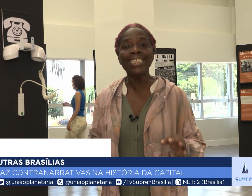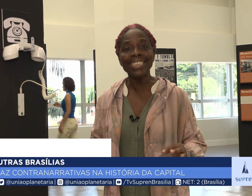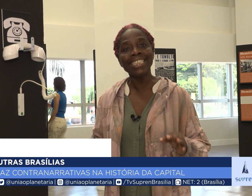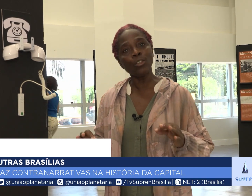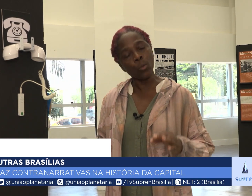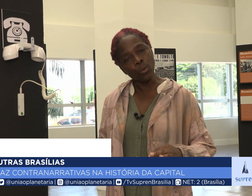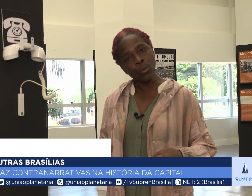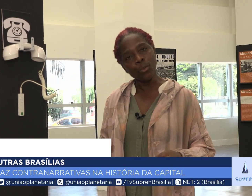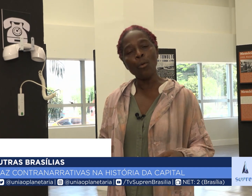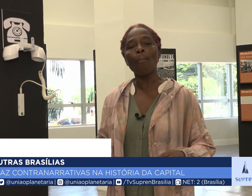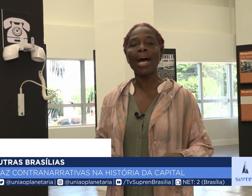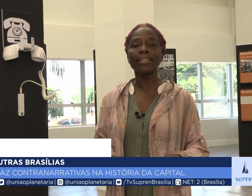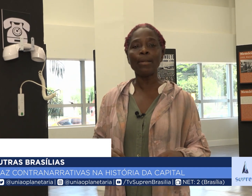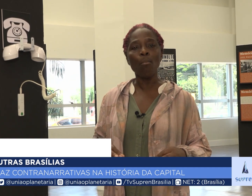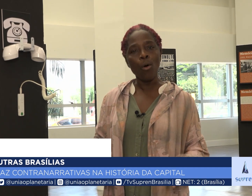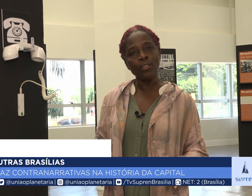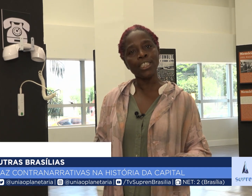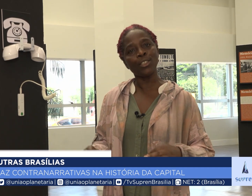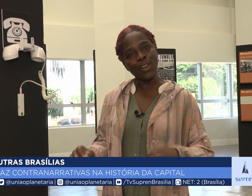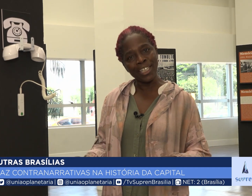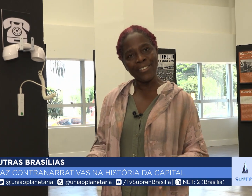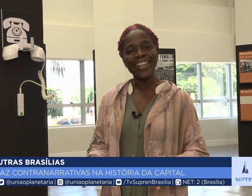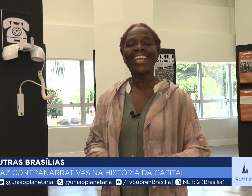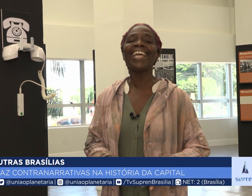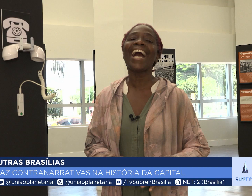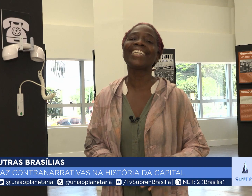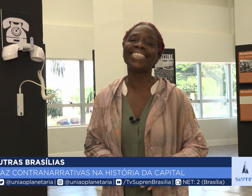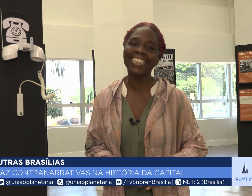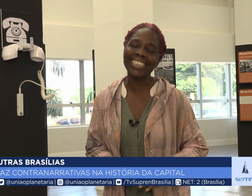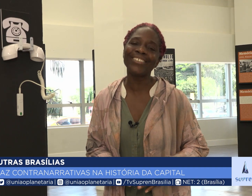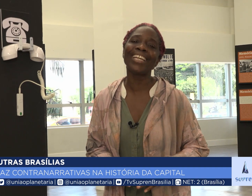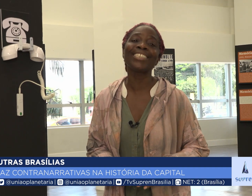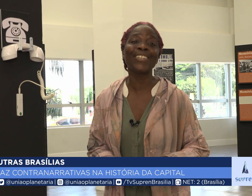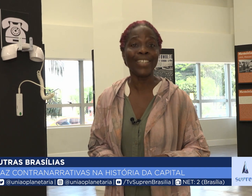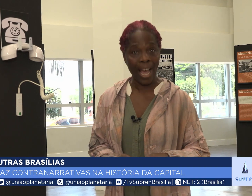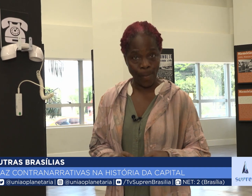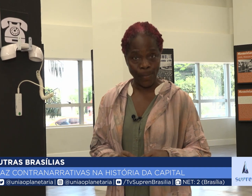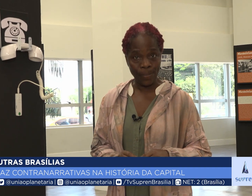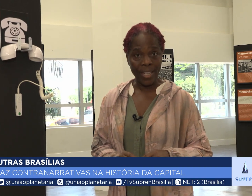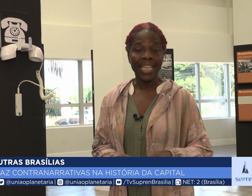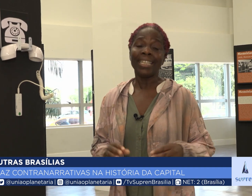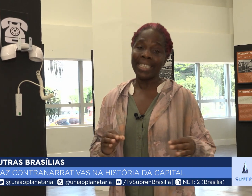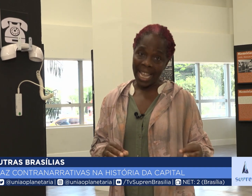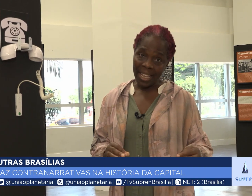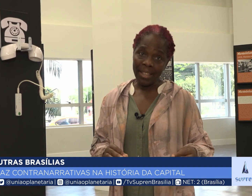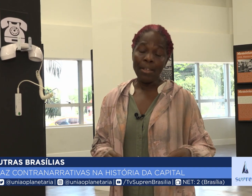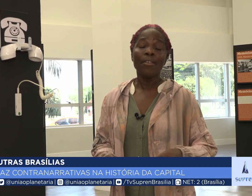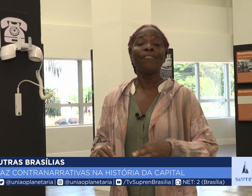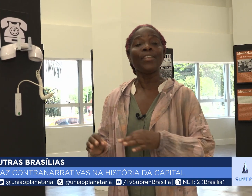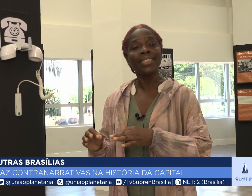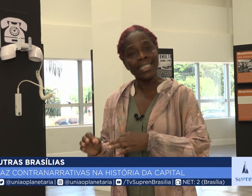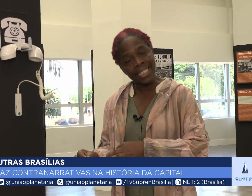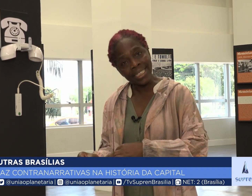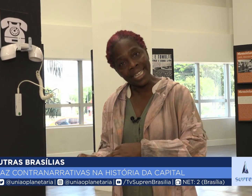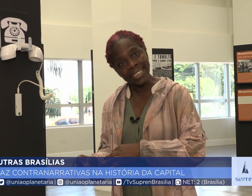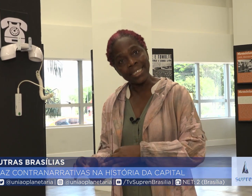Instituto do Patrimônio Histórico e Artístico Nacional. Tem visitas